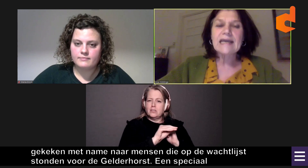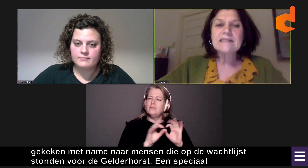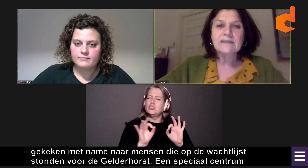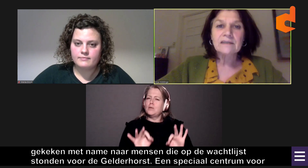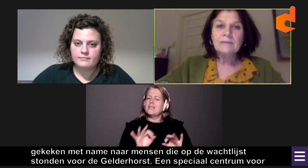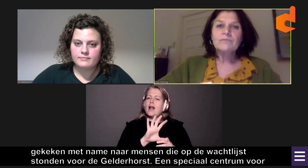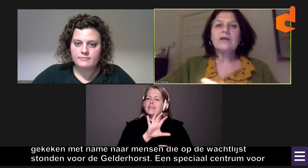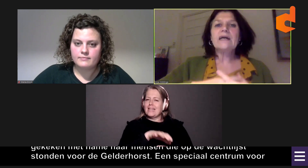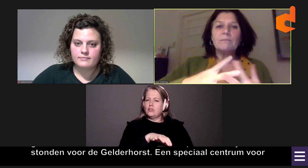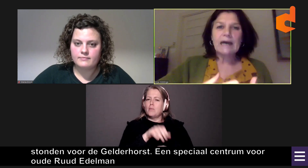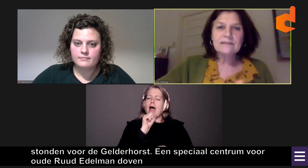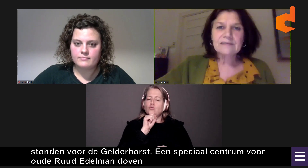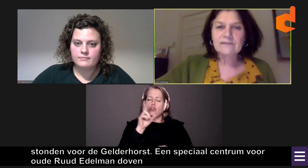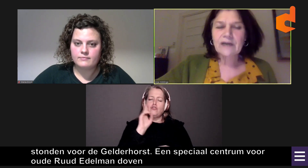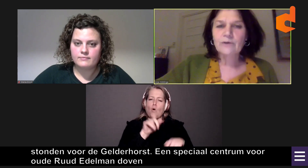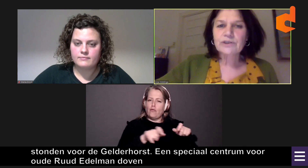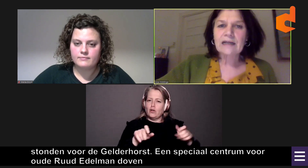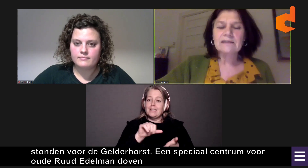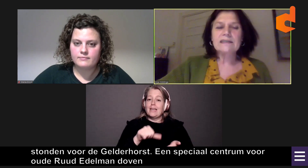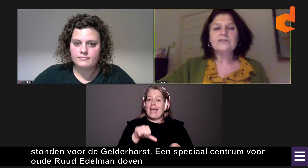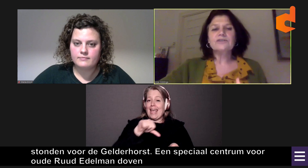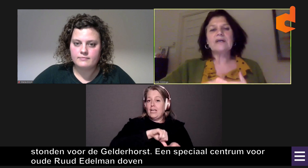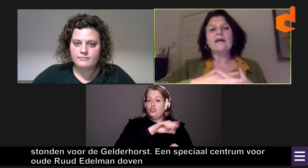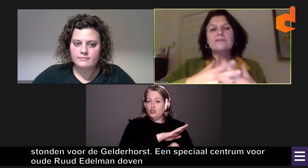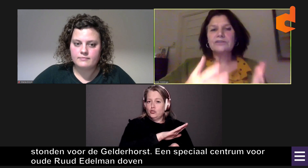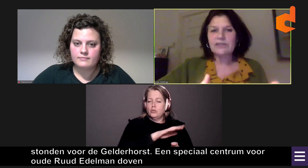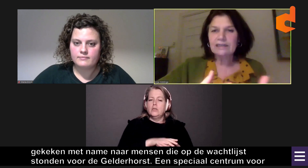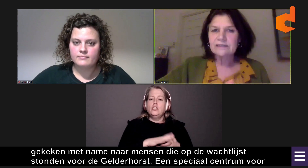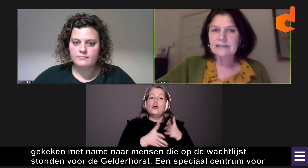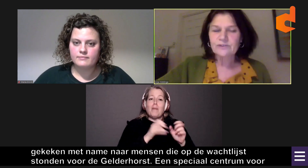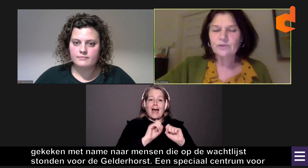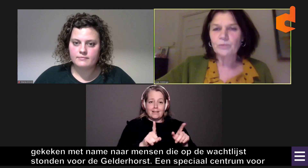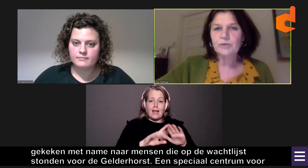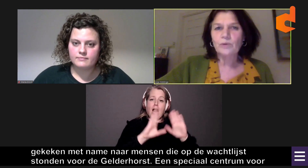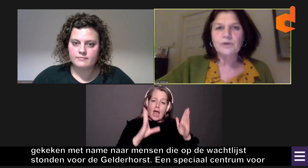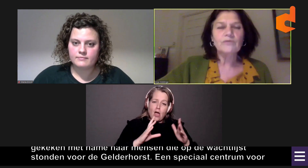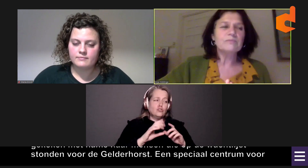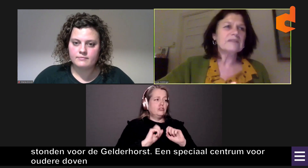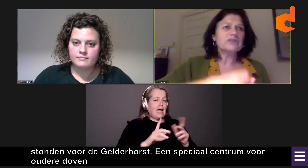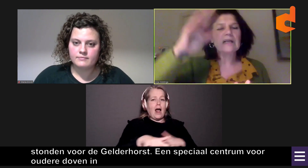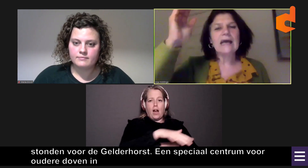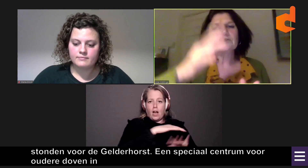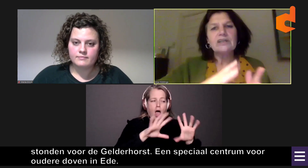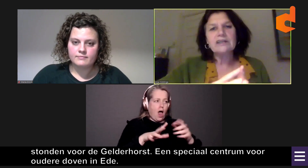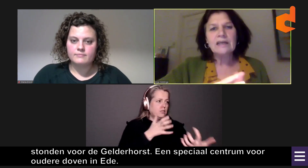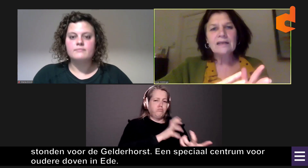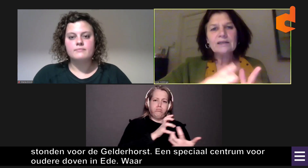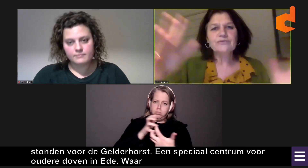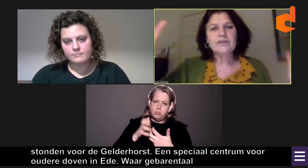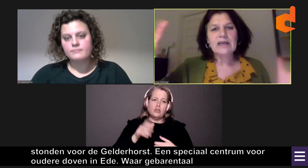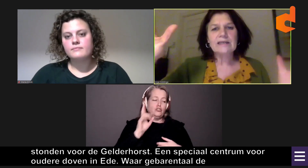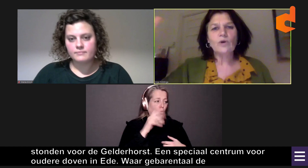in Ede. Waar gebarentaal de huistaal is. Dus waar alles is ingericht op doven mensen. Glazen